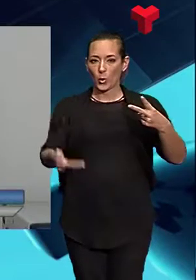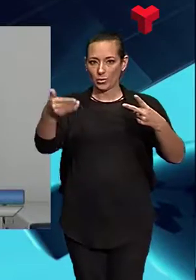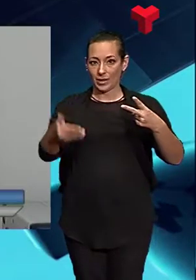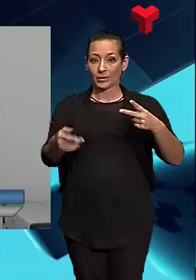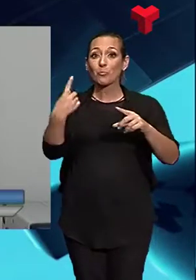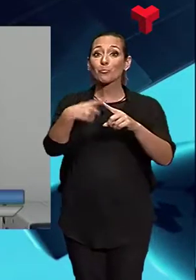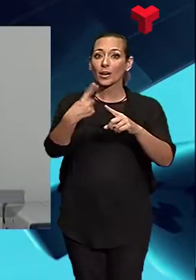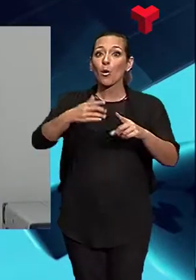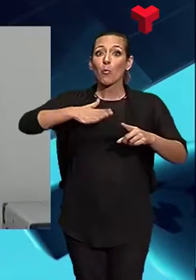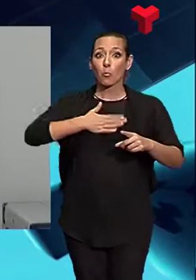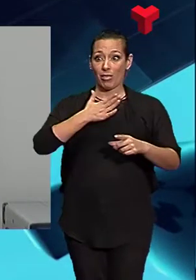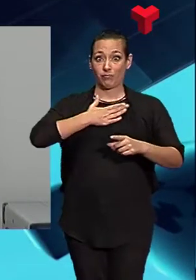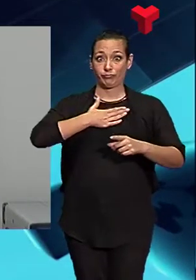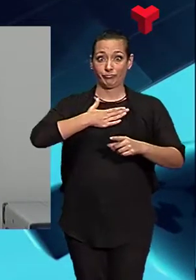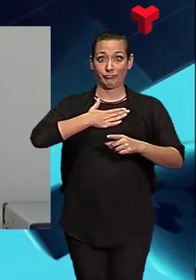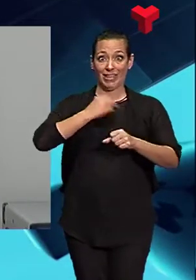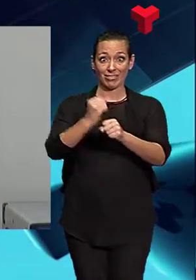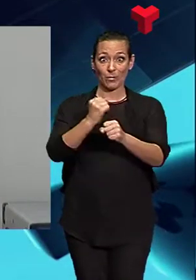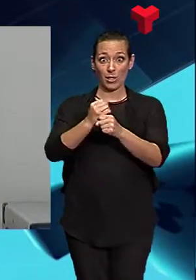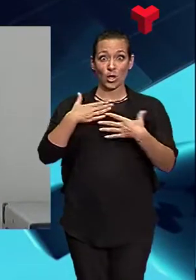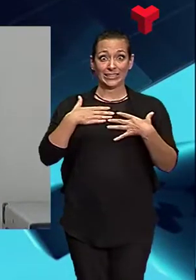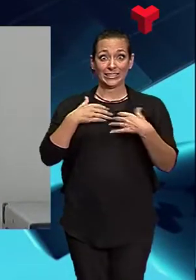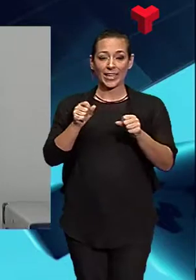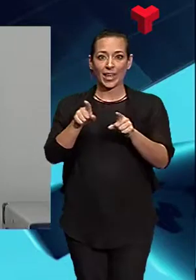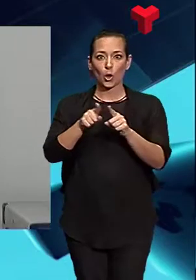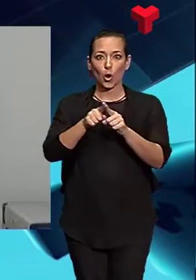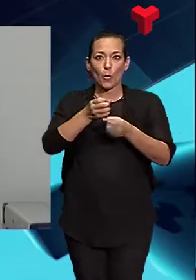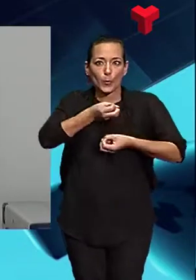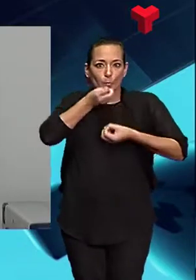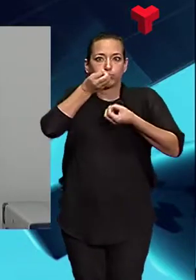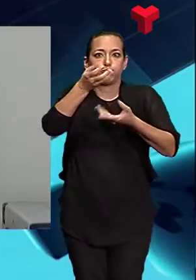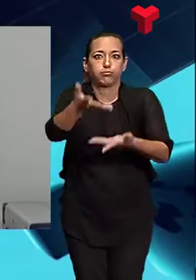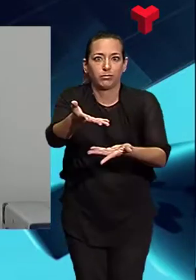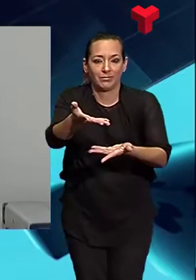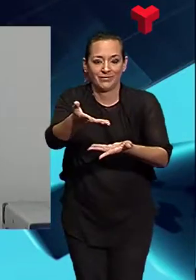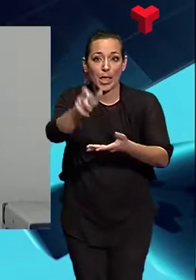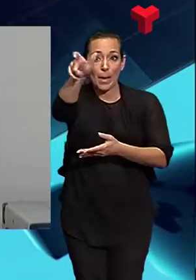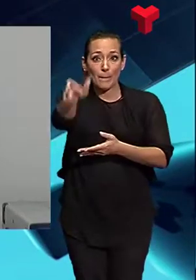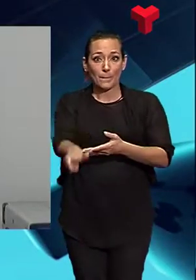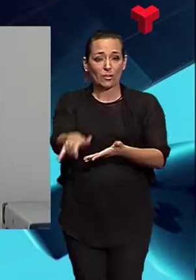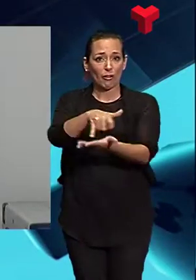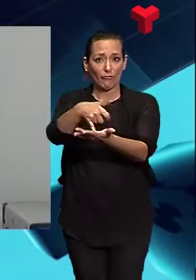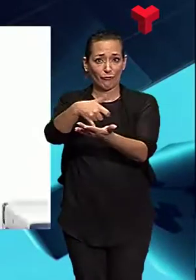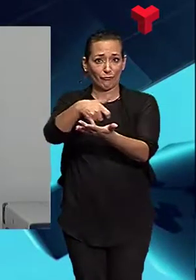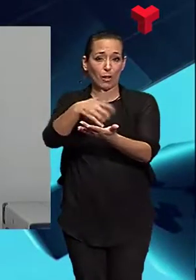poden ser el foco d'infecció cap a una persona que està en situació de vulnerabilitat, un dels nostres pacients, i